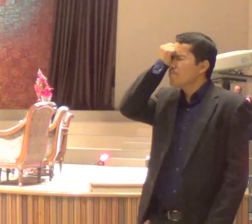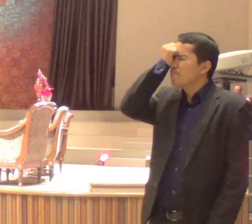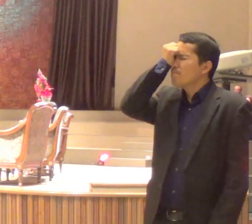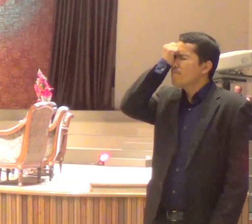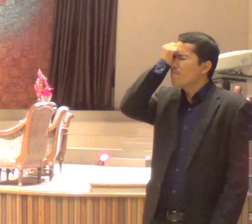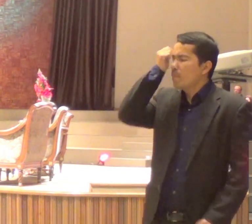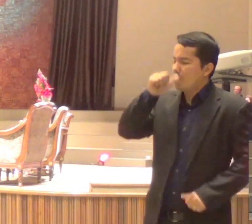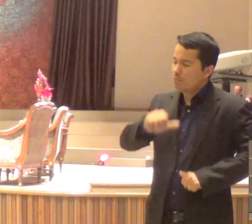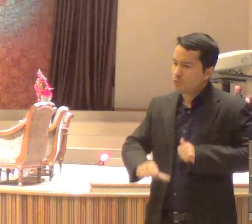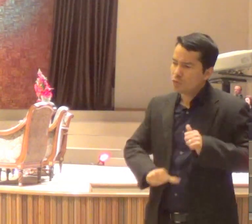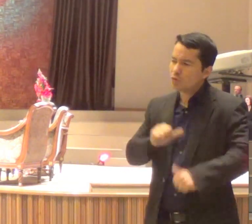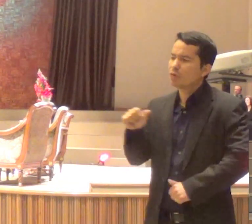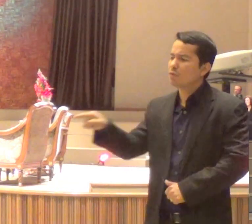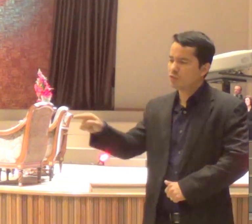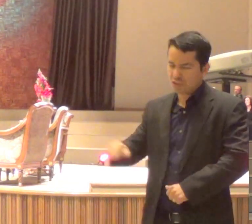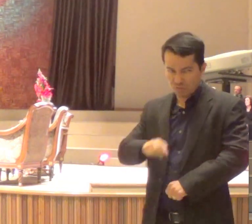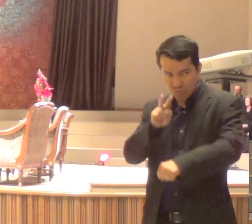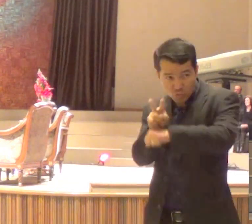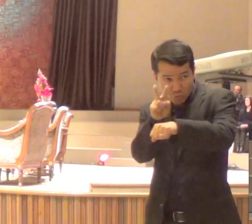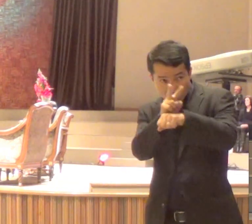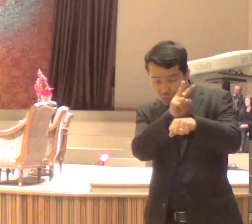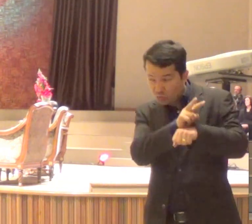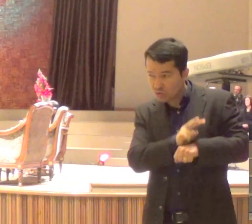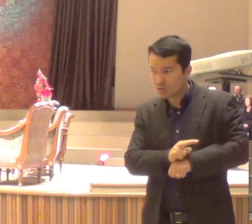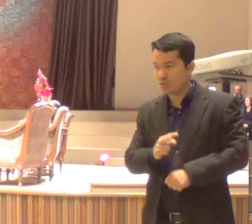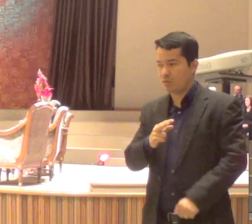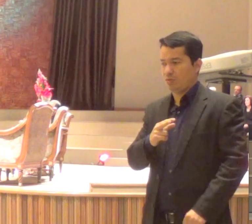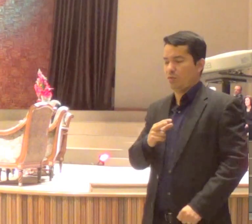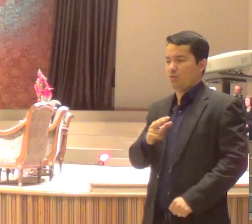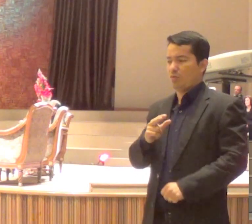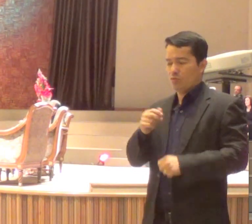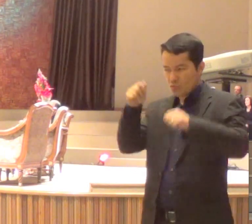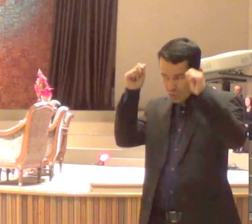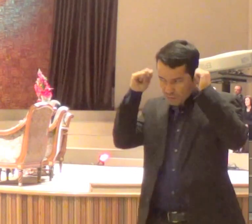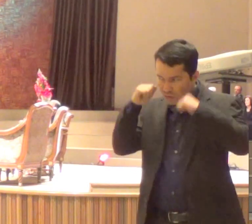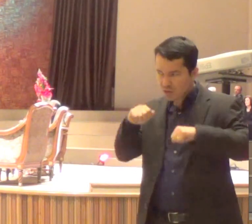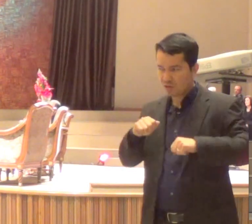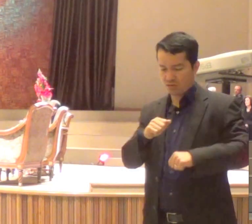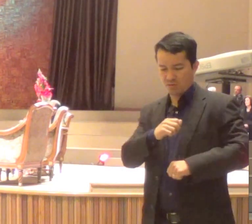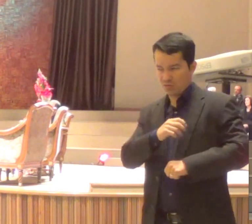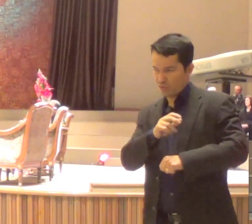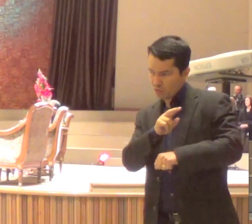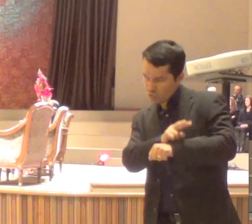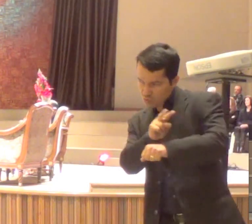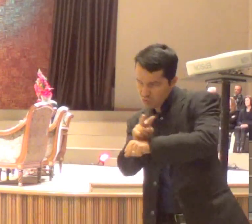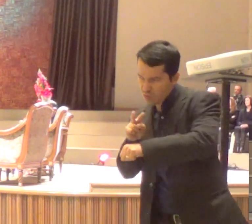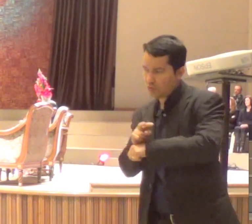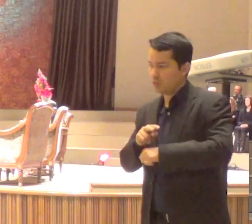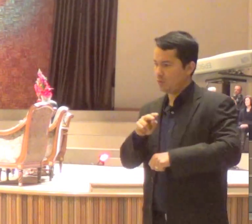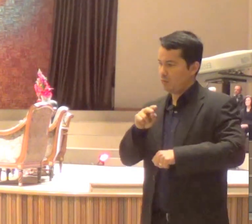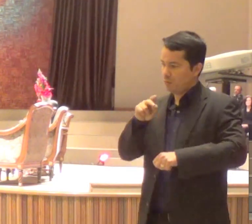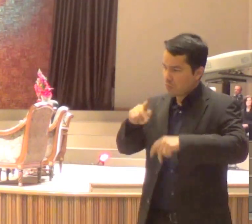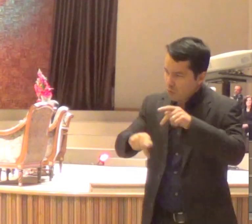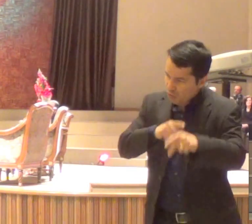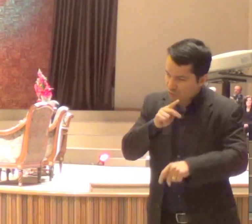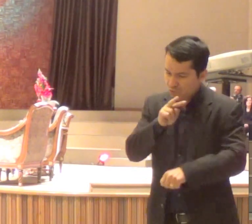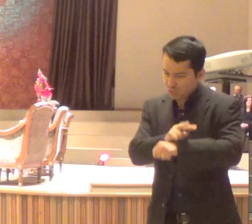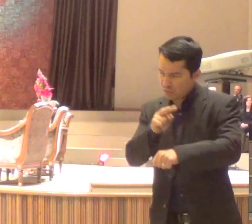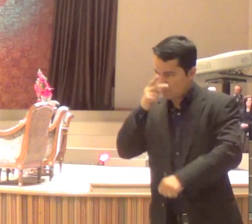apacenta os meus cordeirinhos, a terceira revelação, é que há momentos